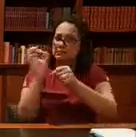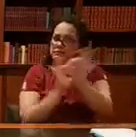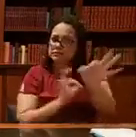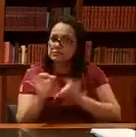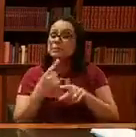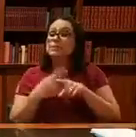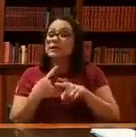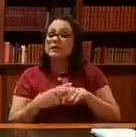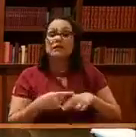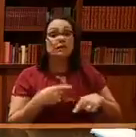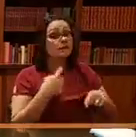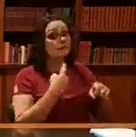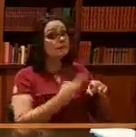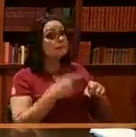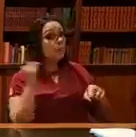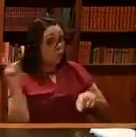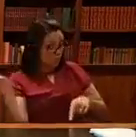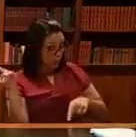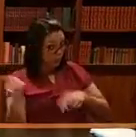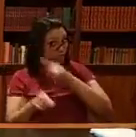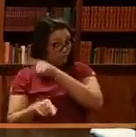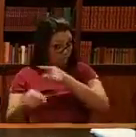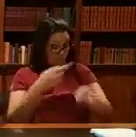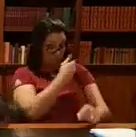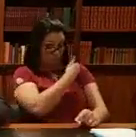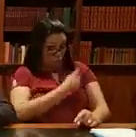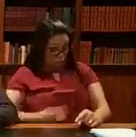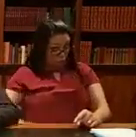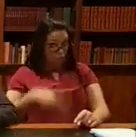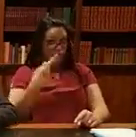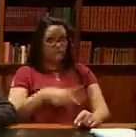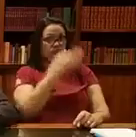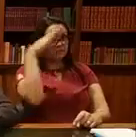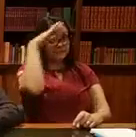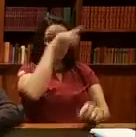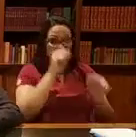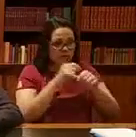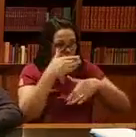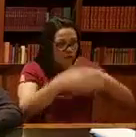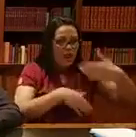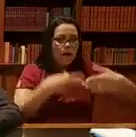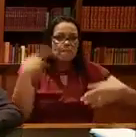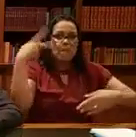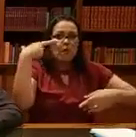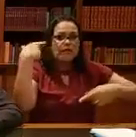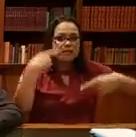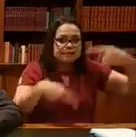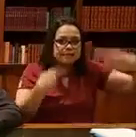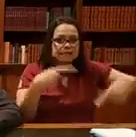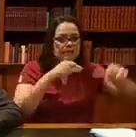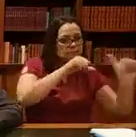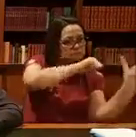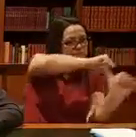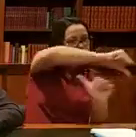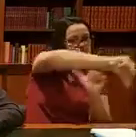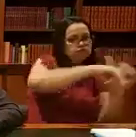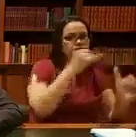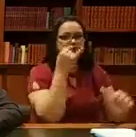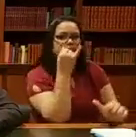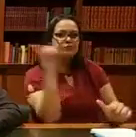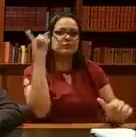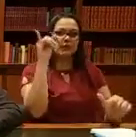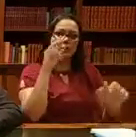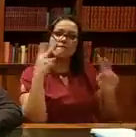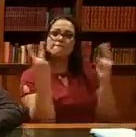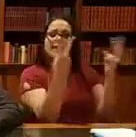governo está lançando a maior política energética, de transição energética do mundo, valorizando o uso